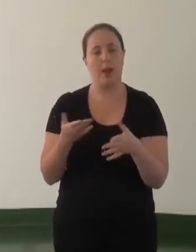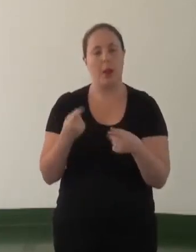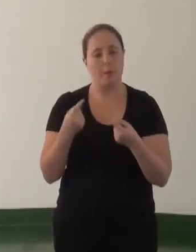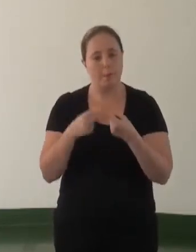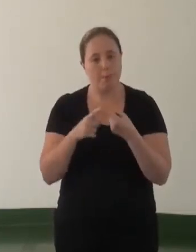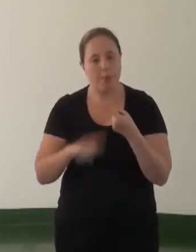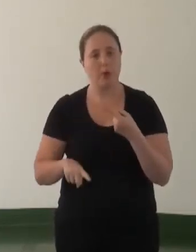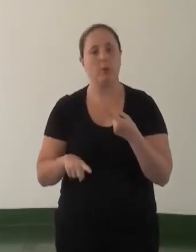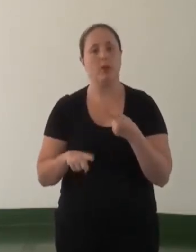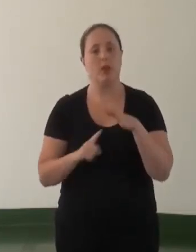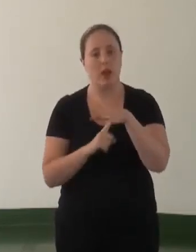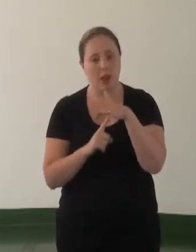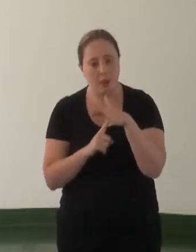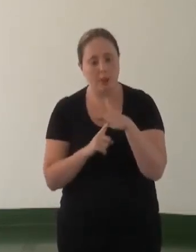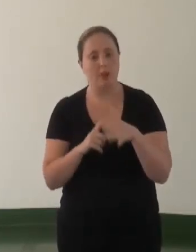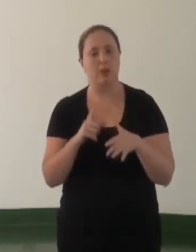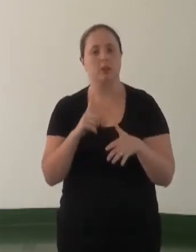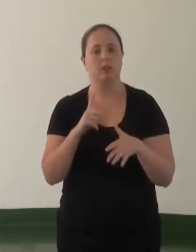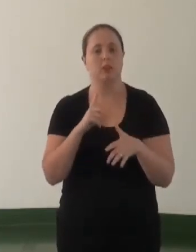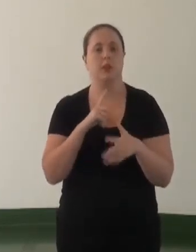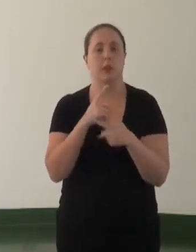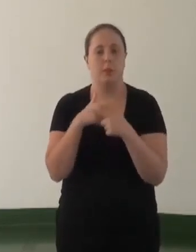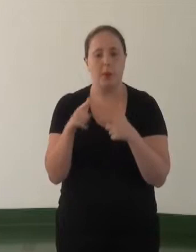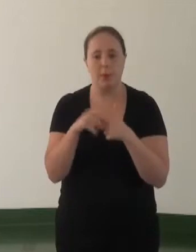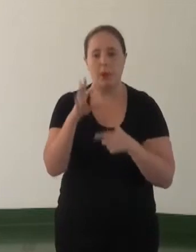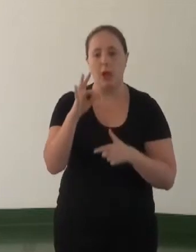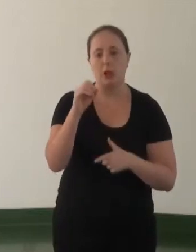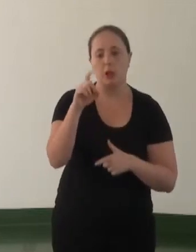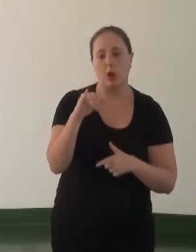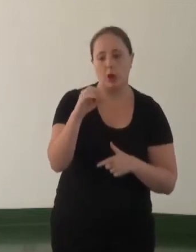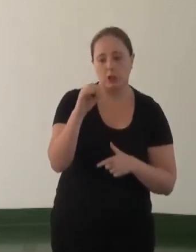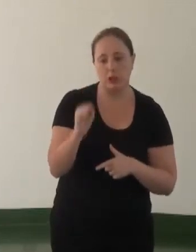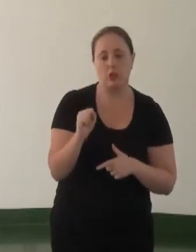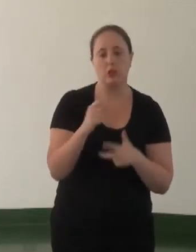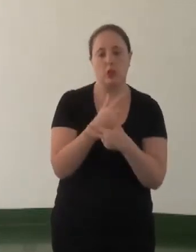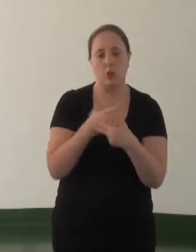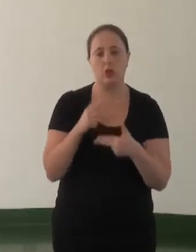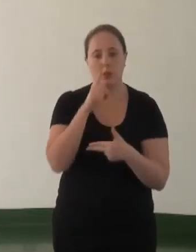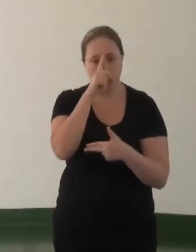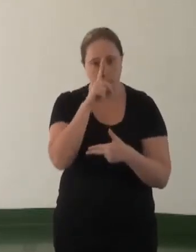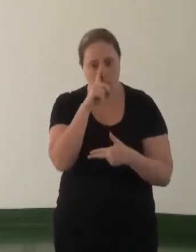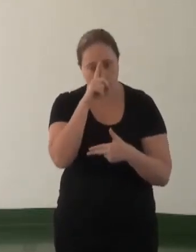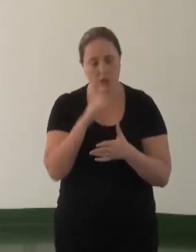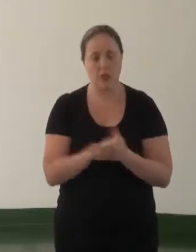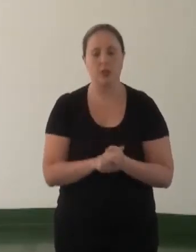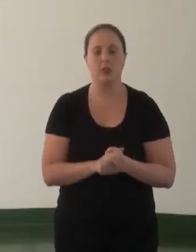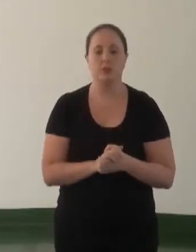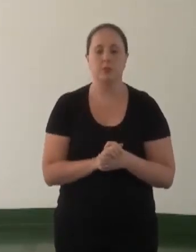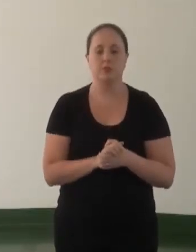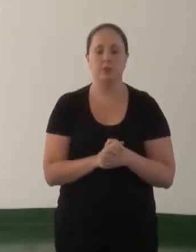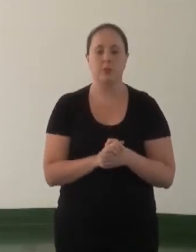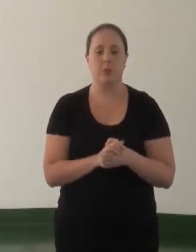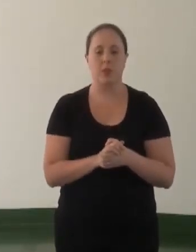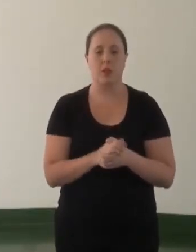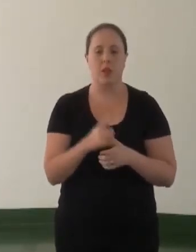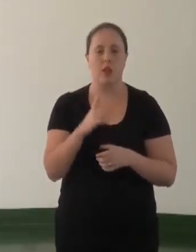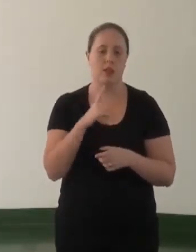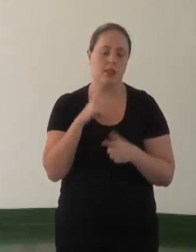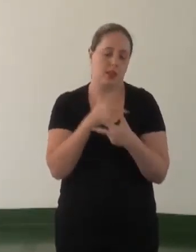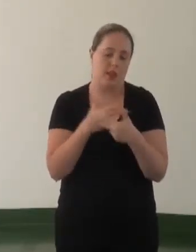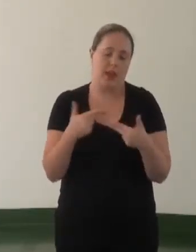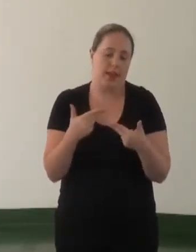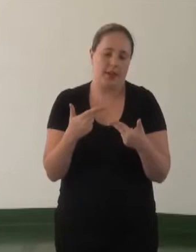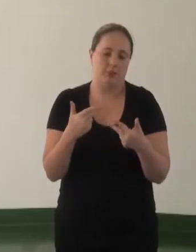radioativas, tóxicas ou outras substâncias perigosas, como a incineração, por meio de medidas